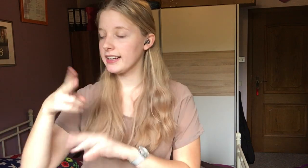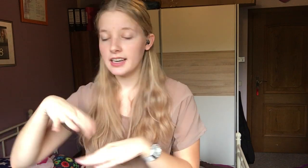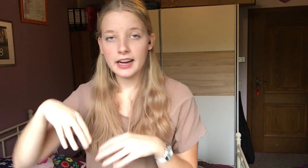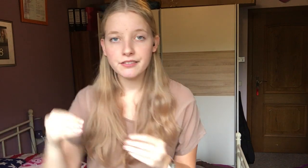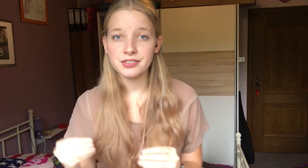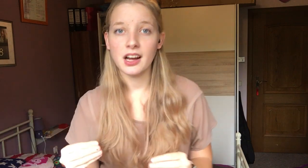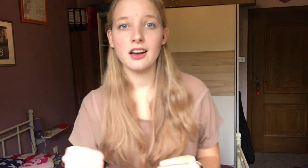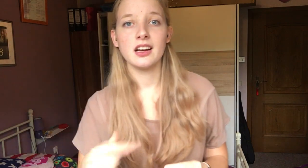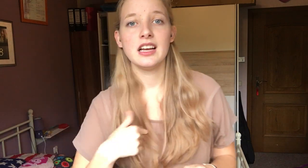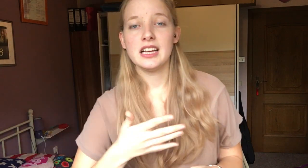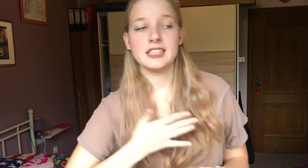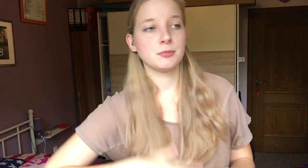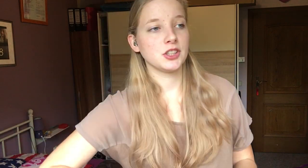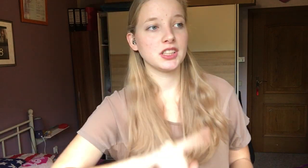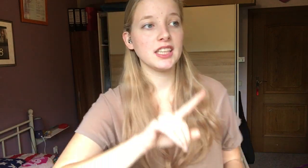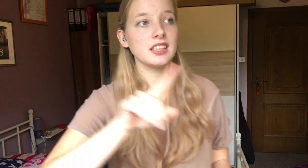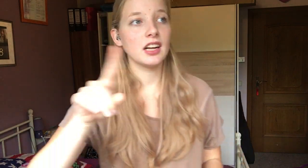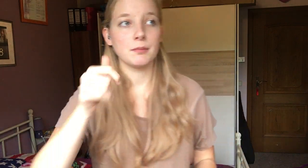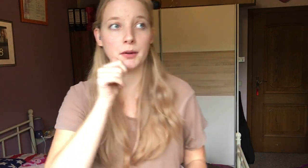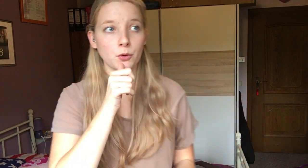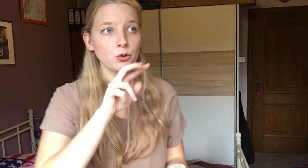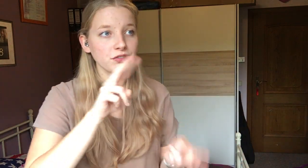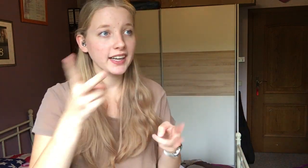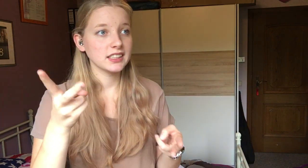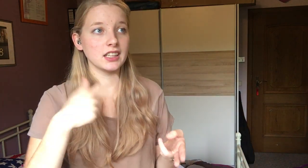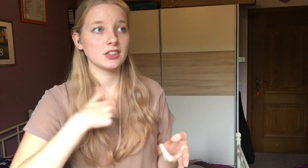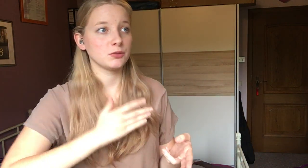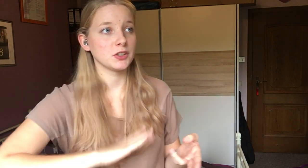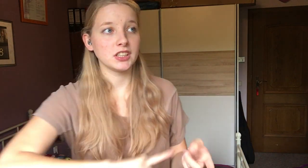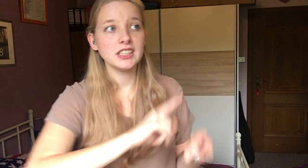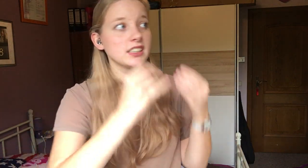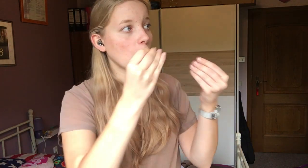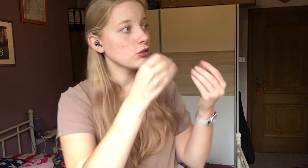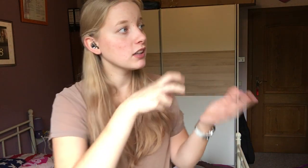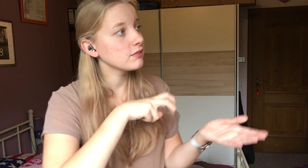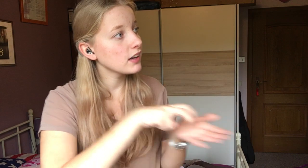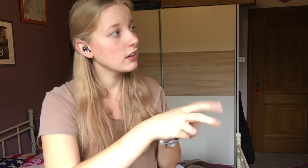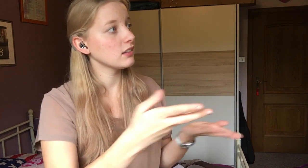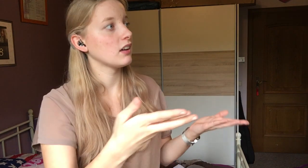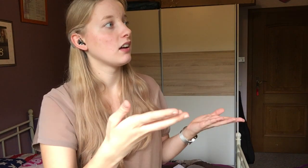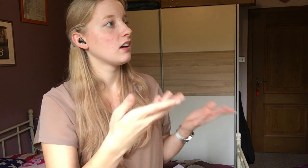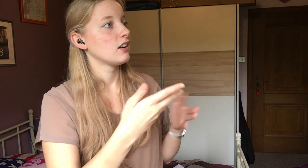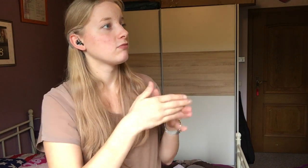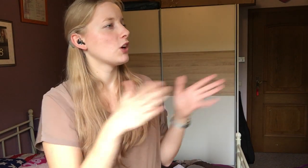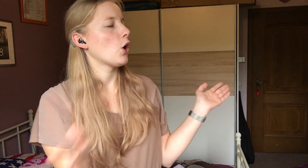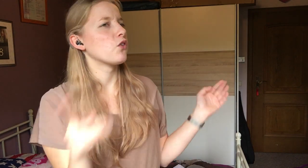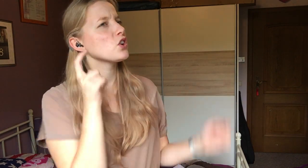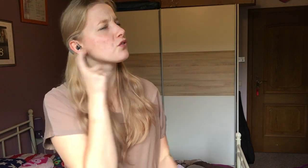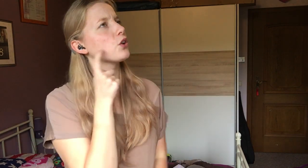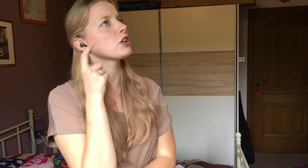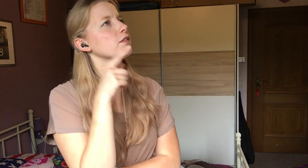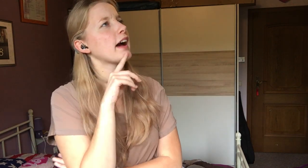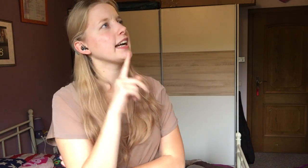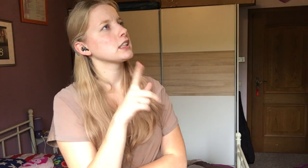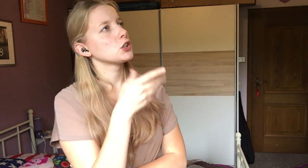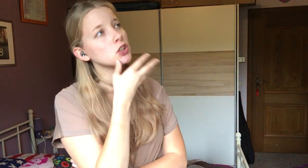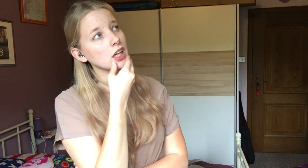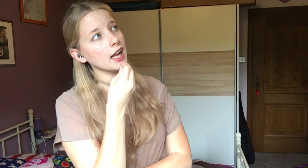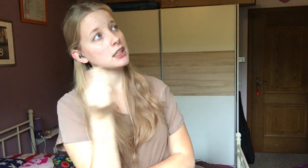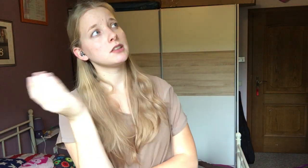andere anfangen. Ich möchte nicht halt meinen Beruf wechseln, also ich möchte nicht ins Ausland wandern. Obwohl, die Poste sind wir eigentlich schon relativ